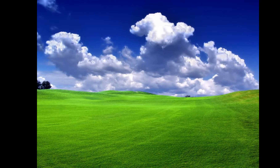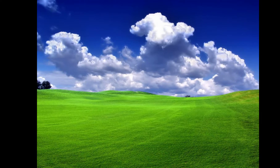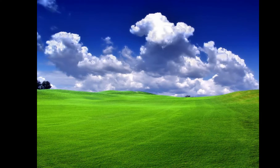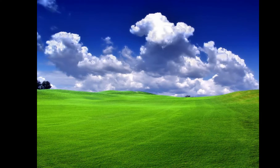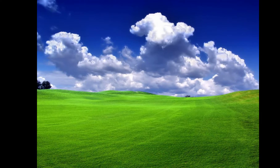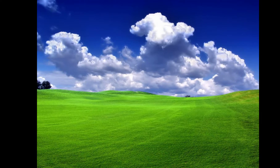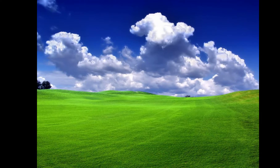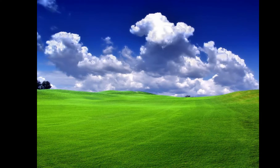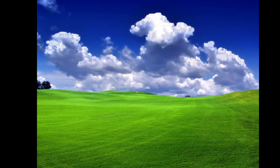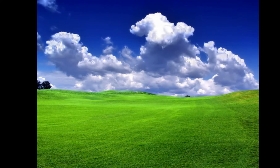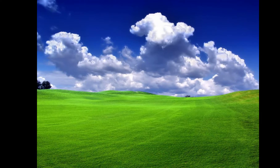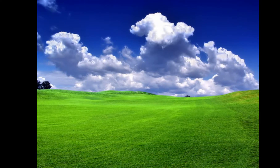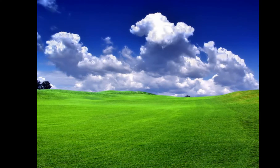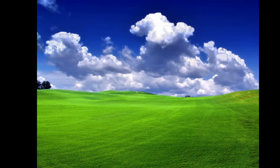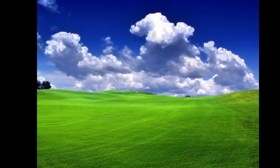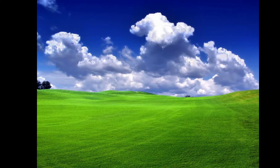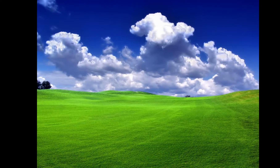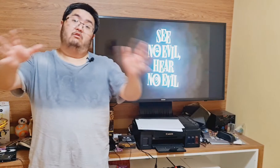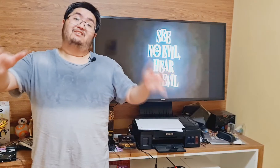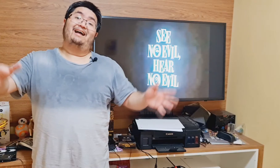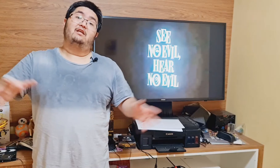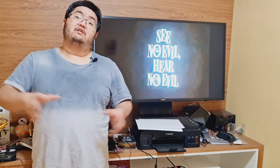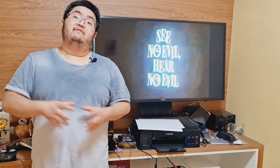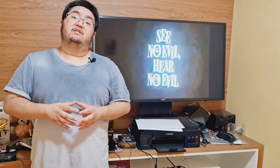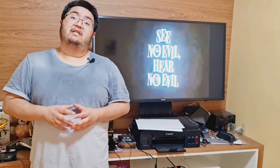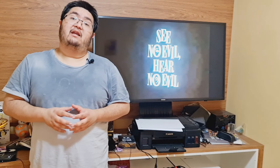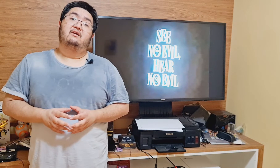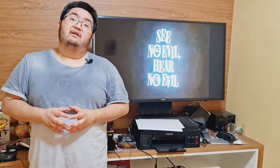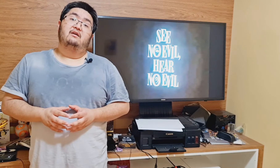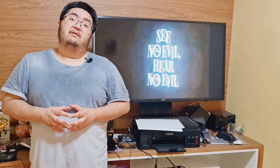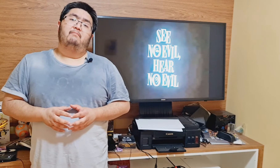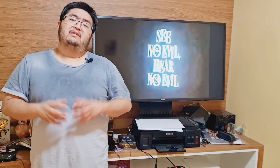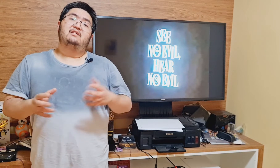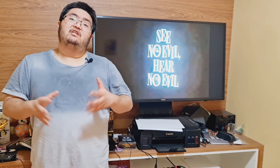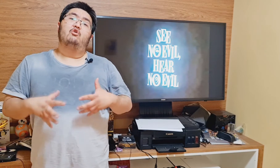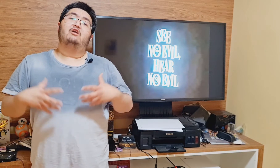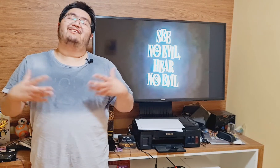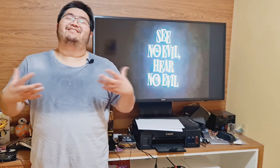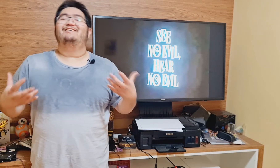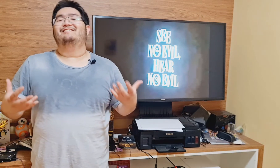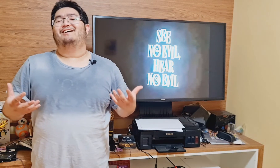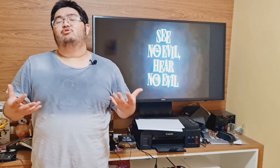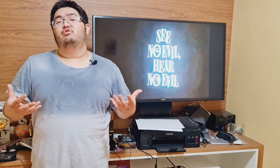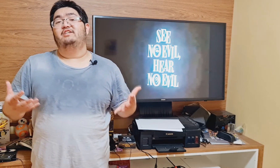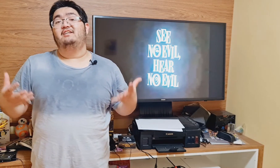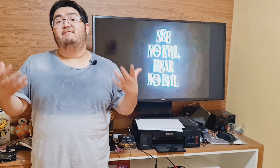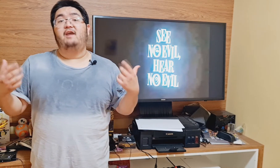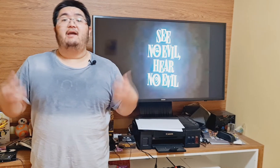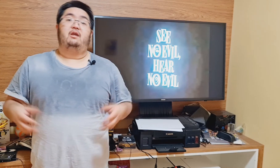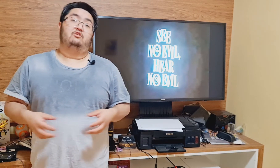amplo, que você já visitou ou gostaria de visitar, pense em que outras sensações lhe vem à mente.